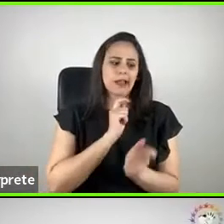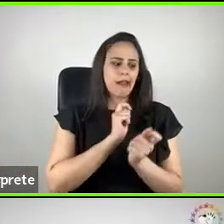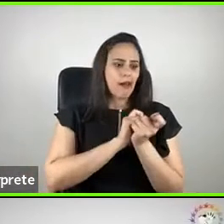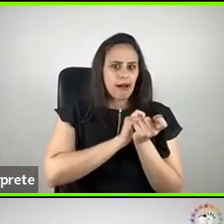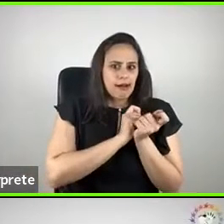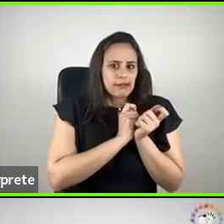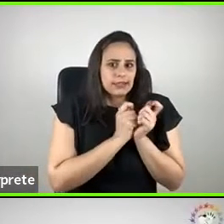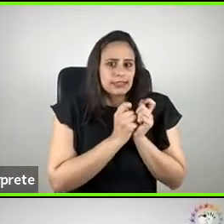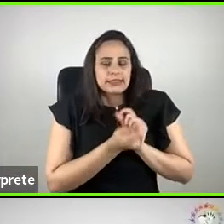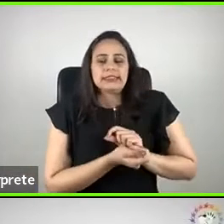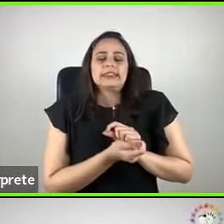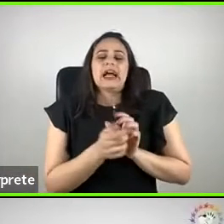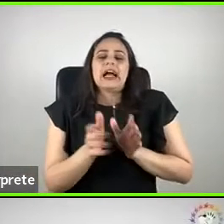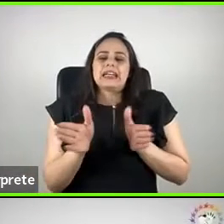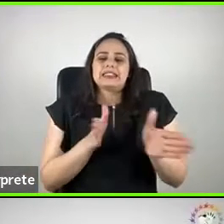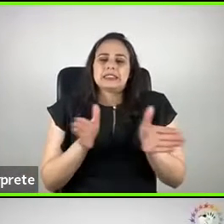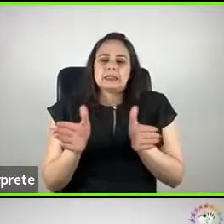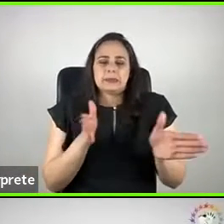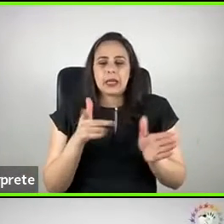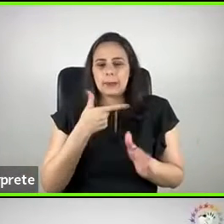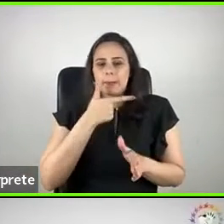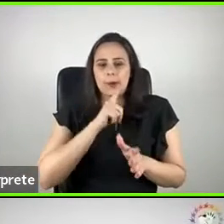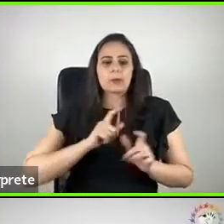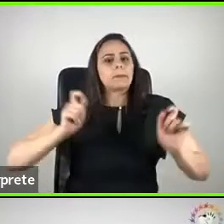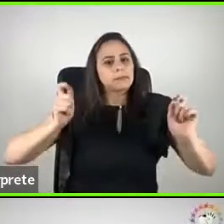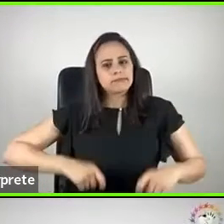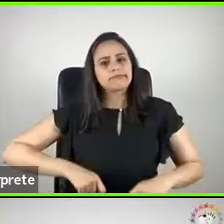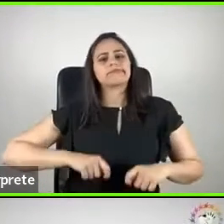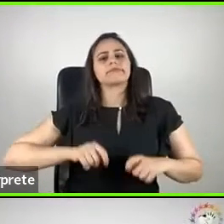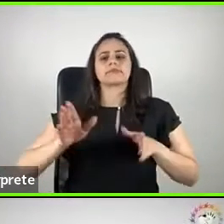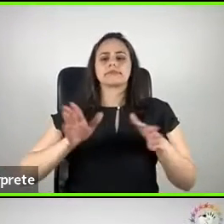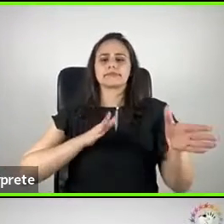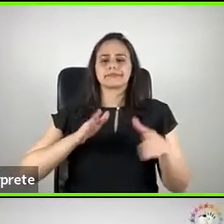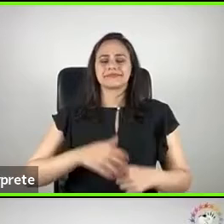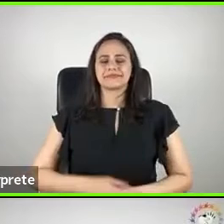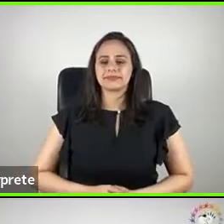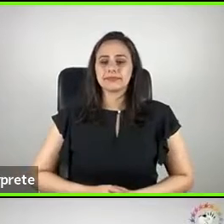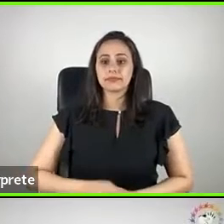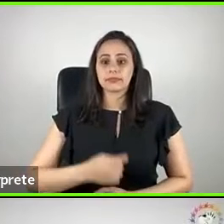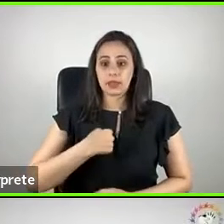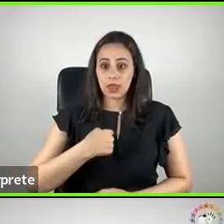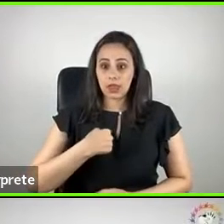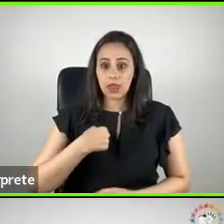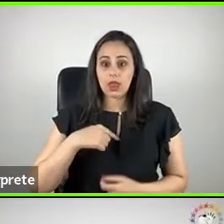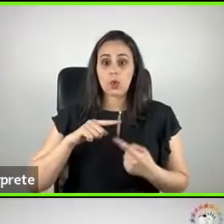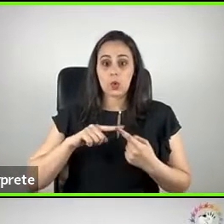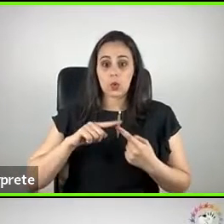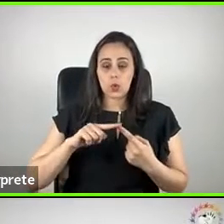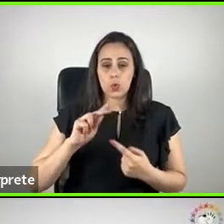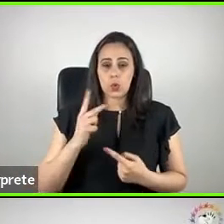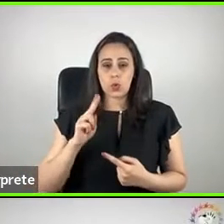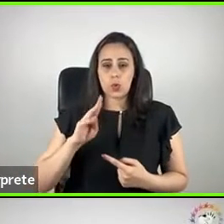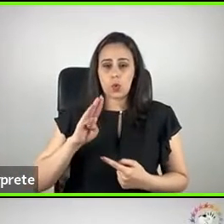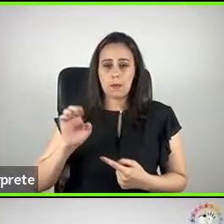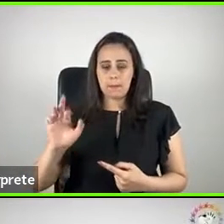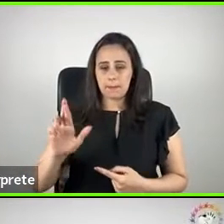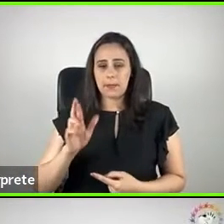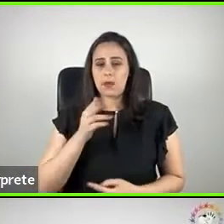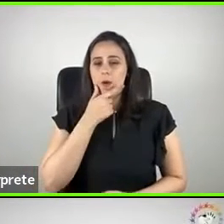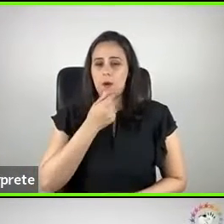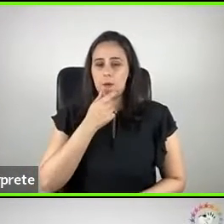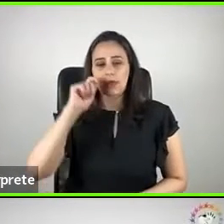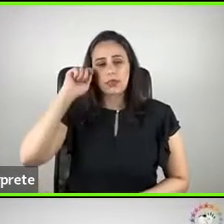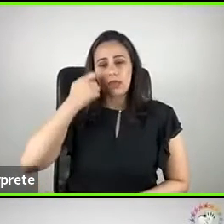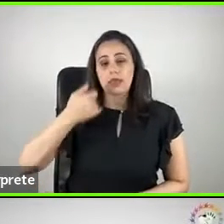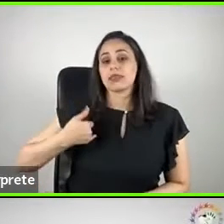à acessibilidade e fazer com que ela seja possível. Eu, Uber Clemente, um homem negro de 41